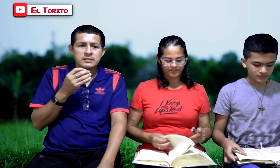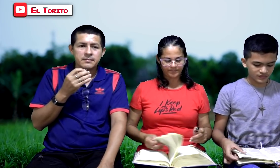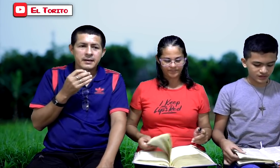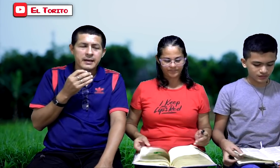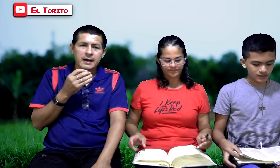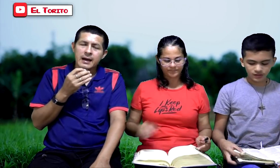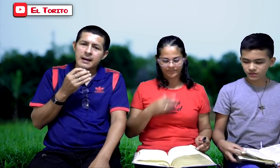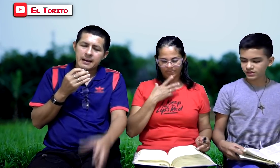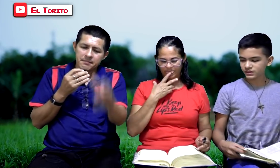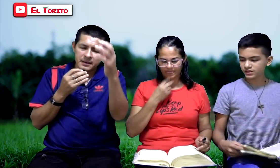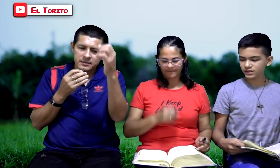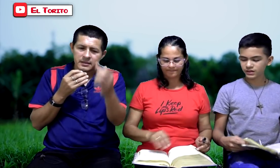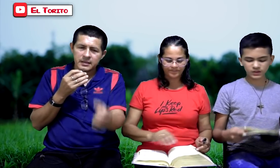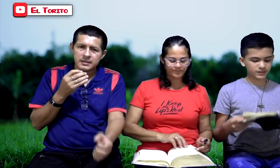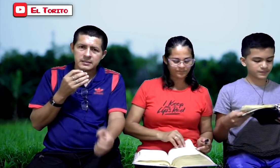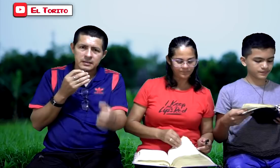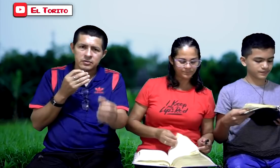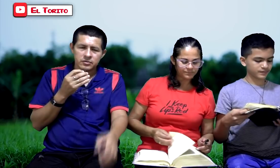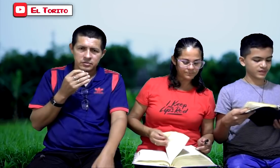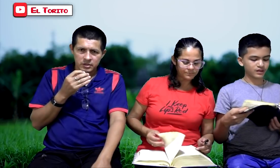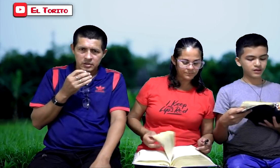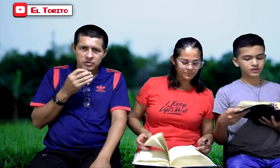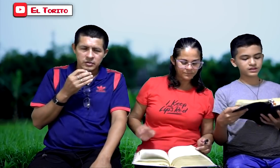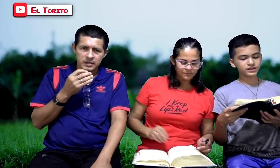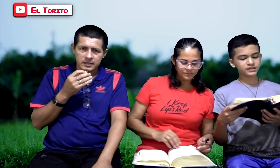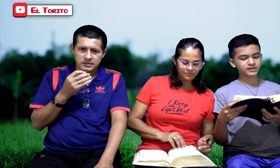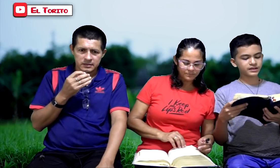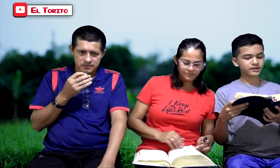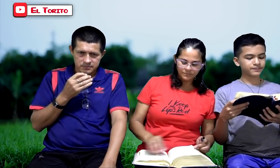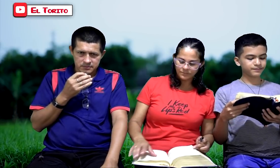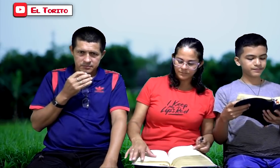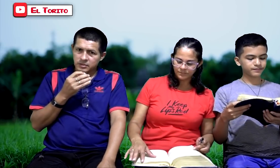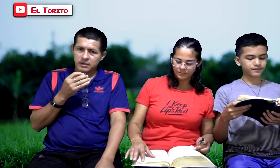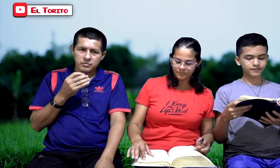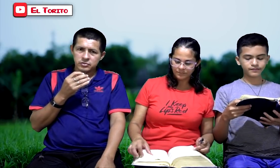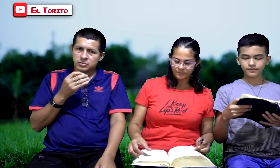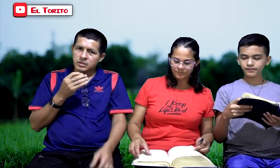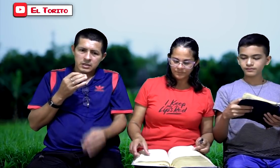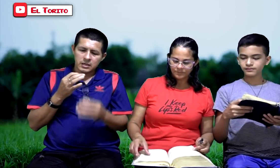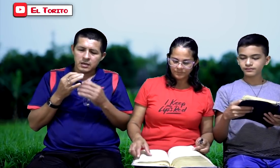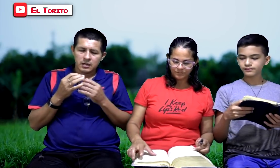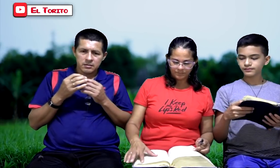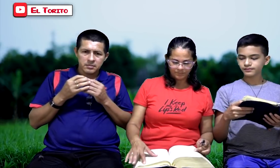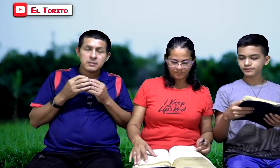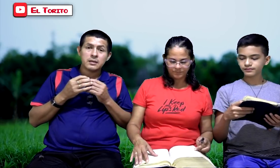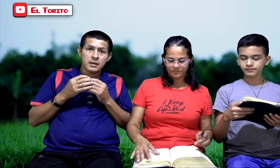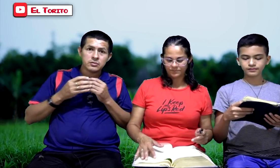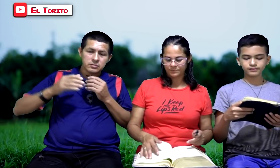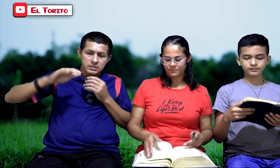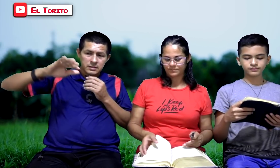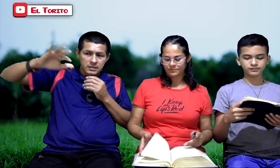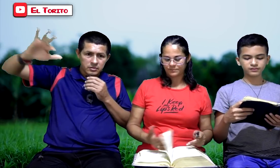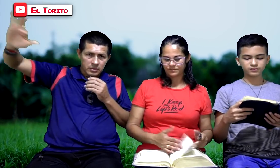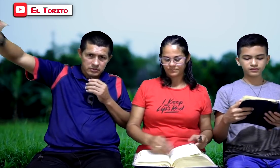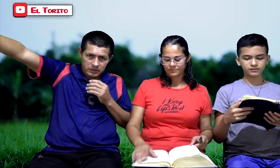que se van a mantener hasta que Dios lo tenga así? Sí, hay muchos que en vista de eso se están yendo a otras